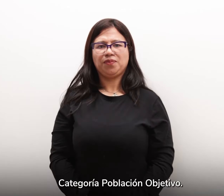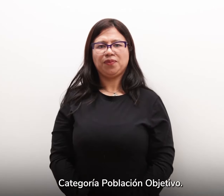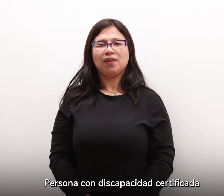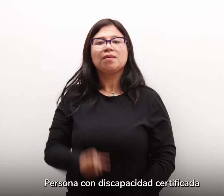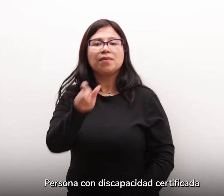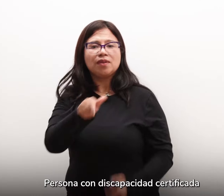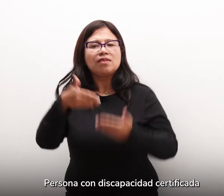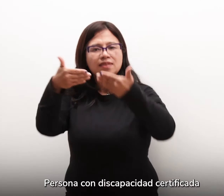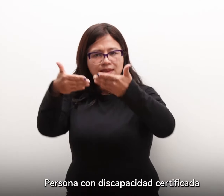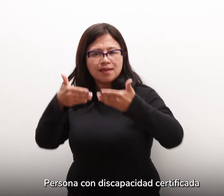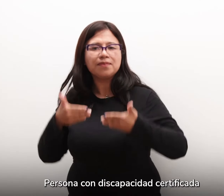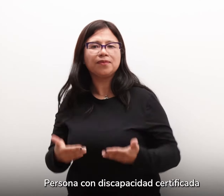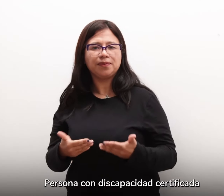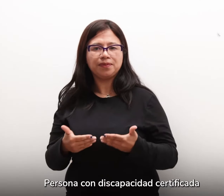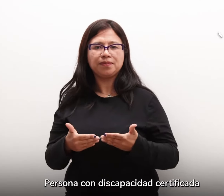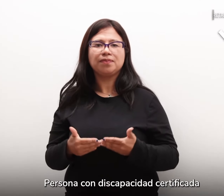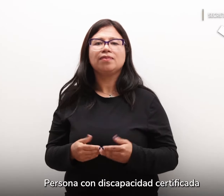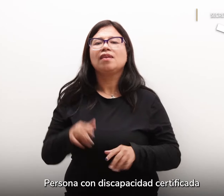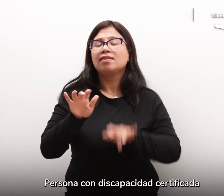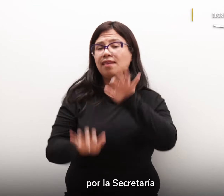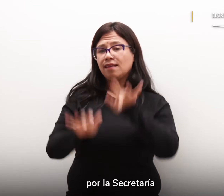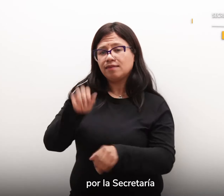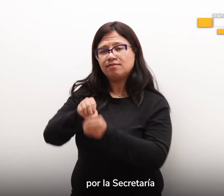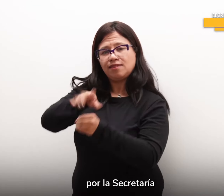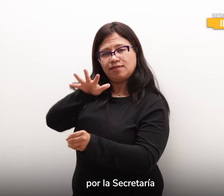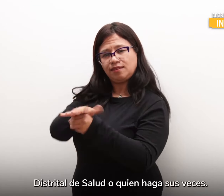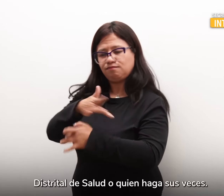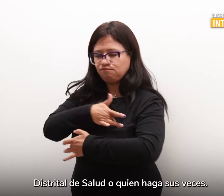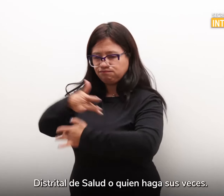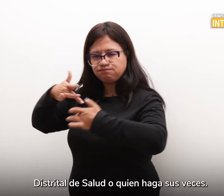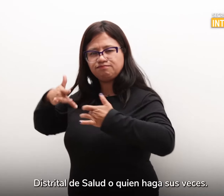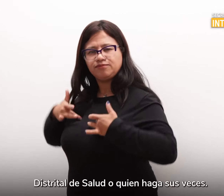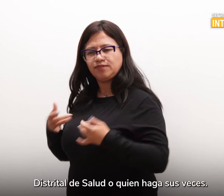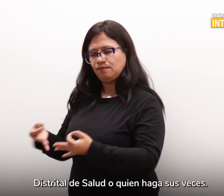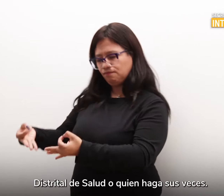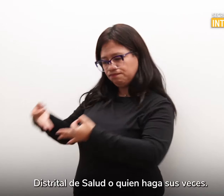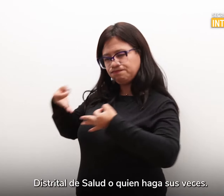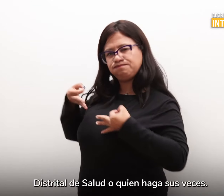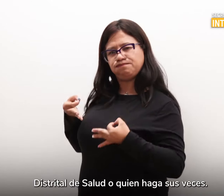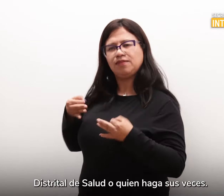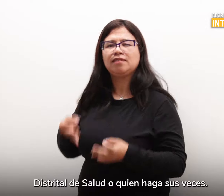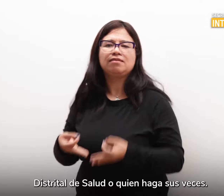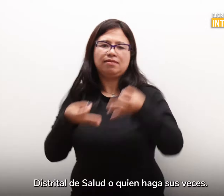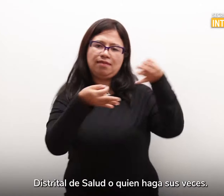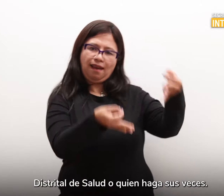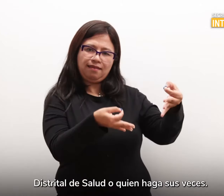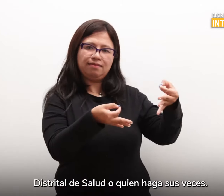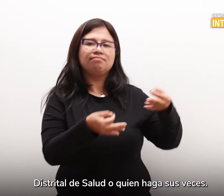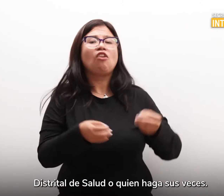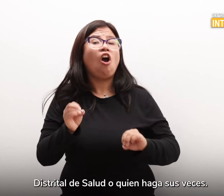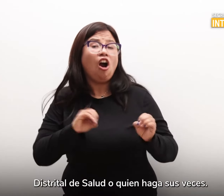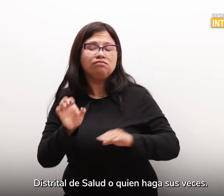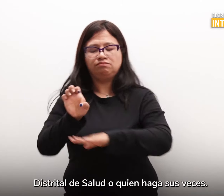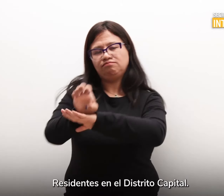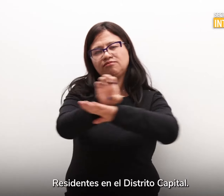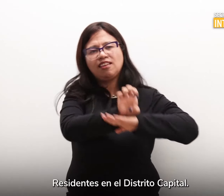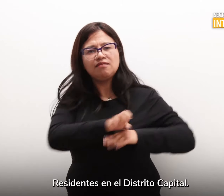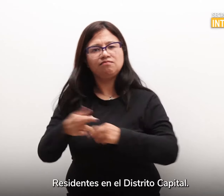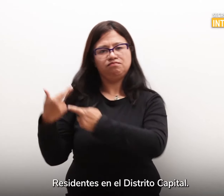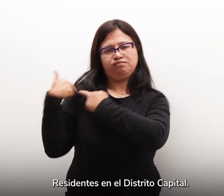Persona con discapacidad, certificada por la Secretaría Distrital de Salud o quien haga sus veces. 8. Residentes